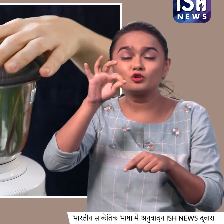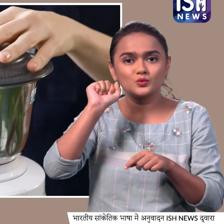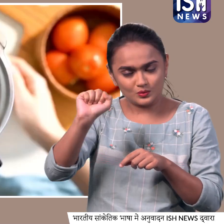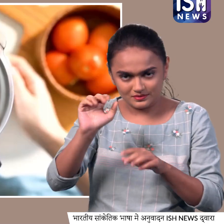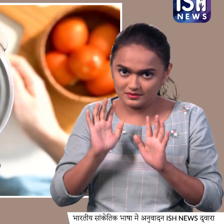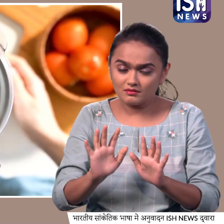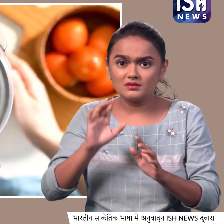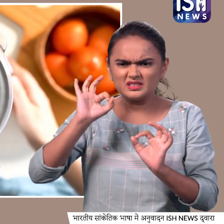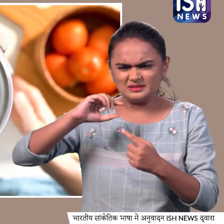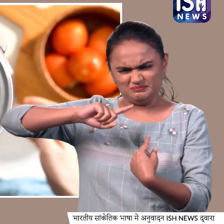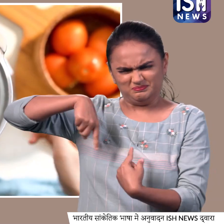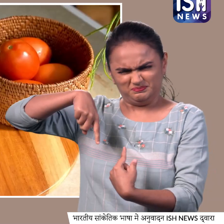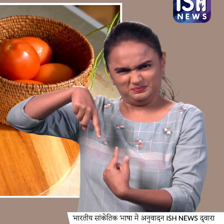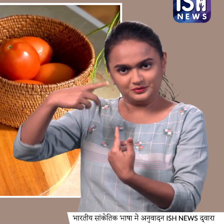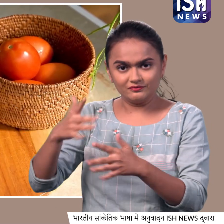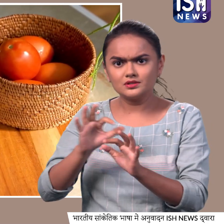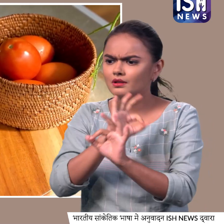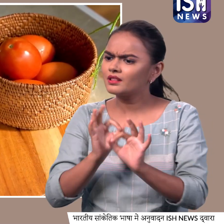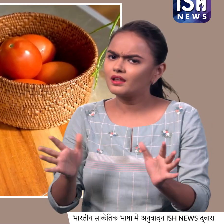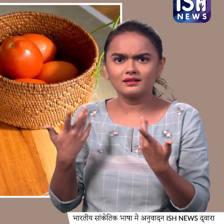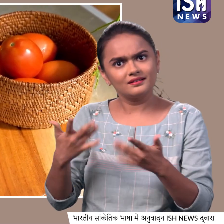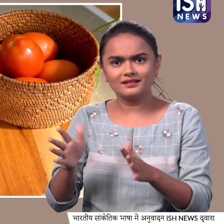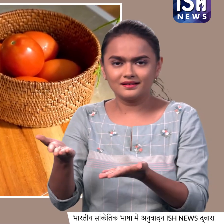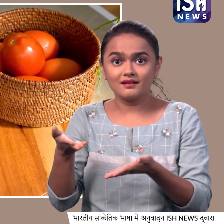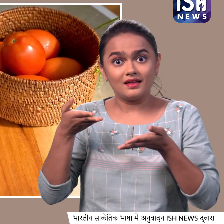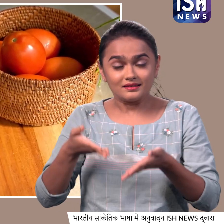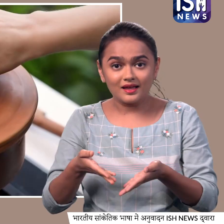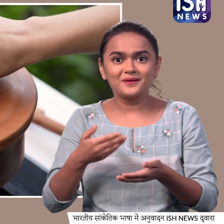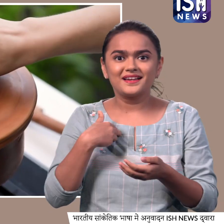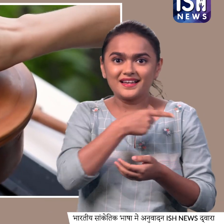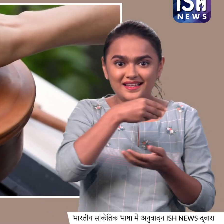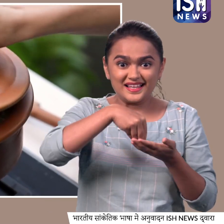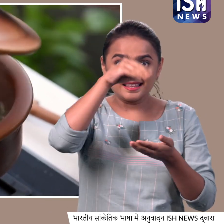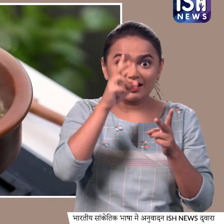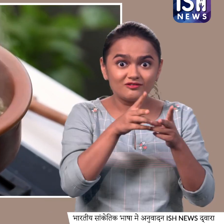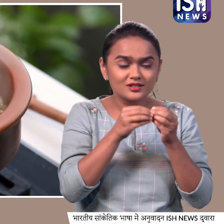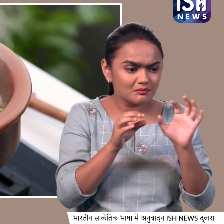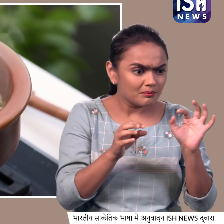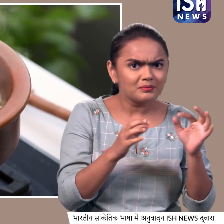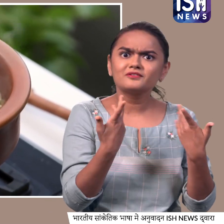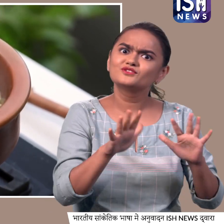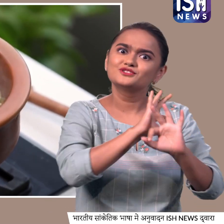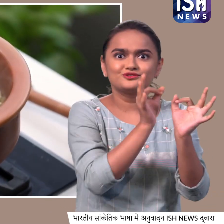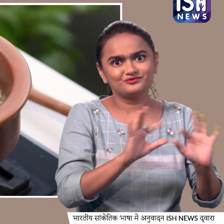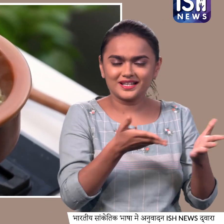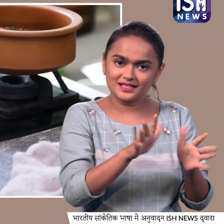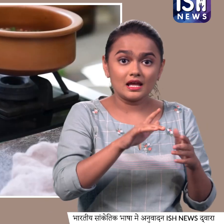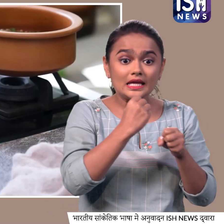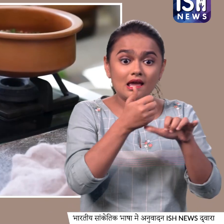अच्छे से पीस ले और हो गई हमारी ग्रेवी तयार, चली हमारी दाल और सबजिया भी पक गई हैं, तो अब गैस पन